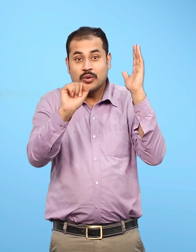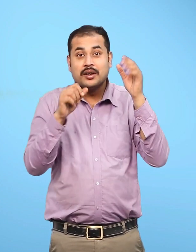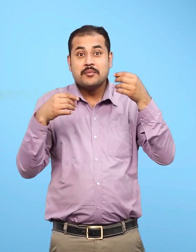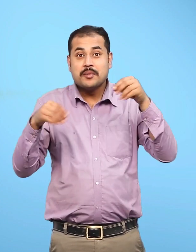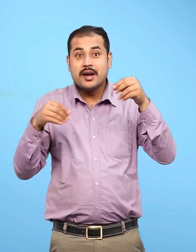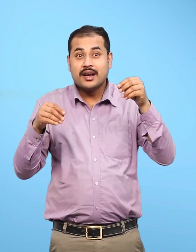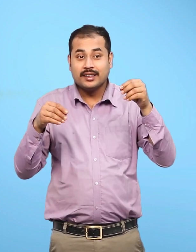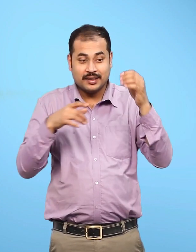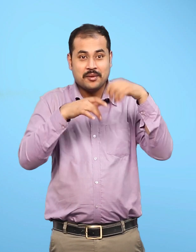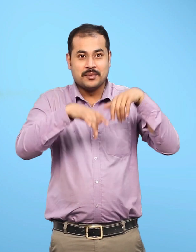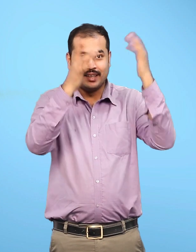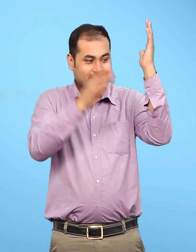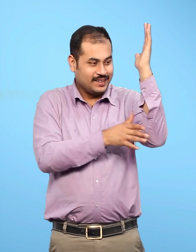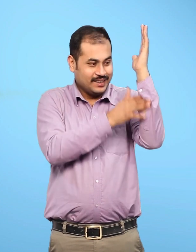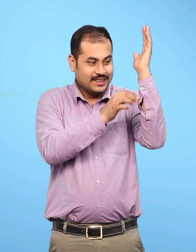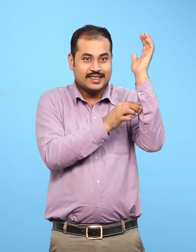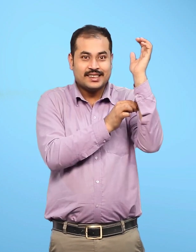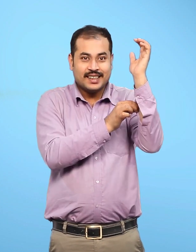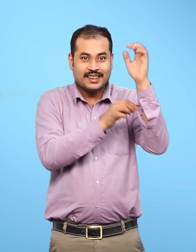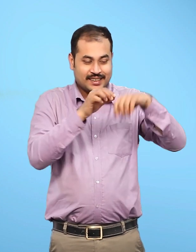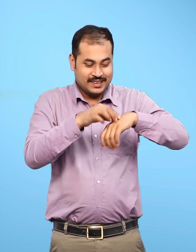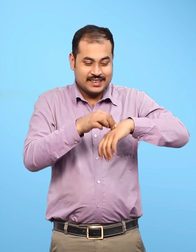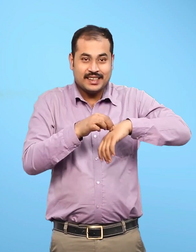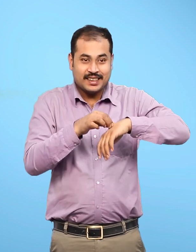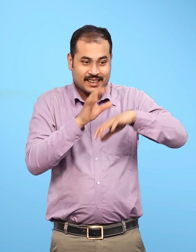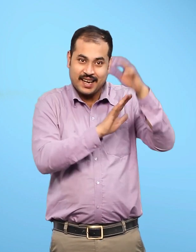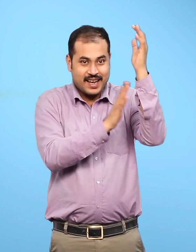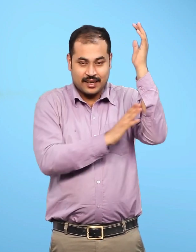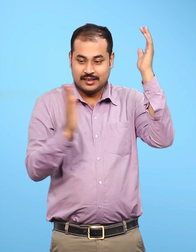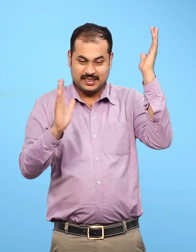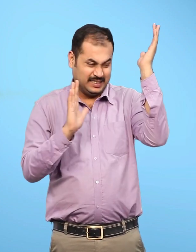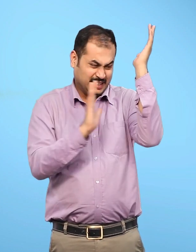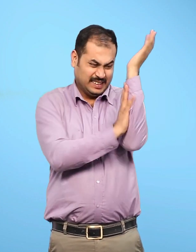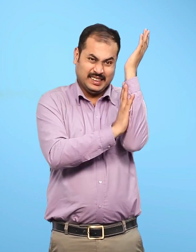तुम्हारे कागज पर उस पेड़ के तने की छाल की छाप आ गई ना?